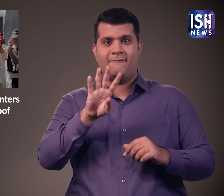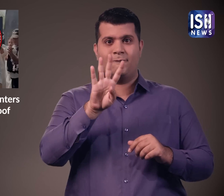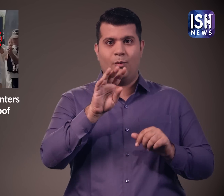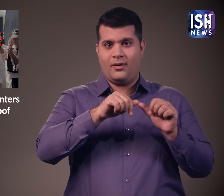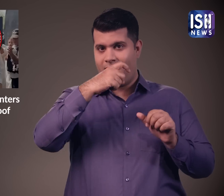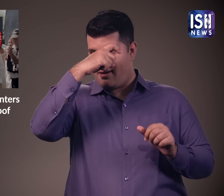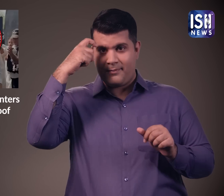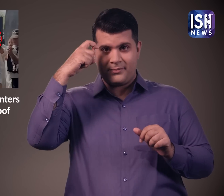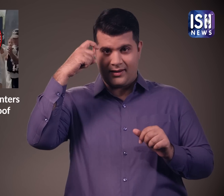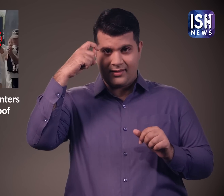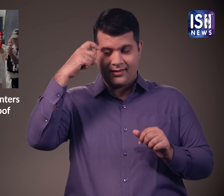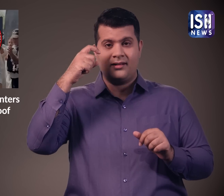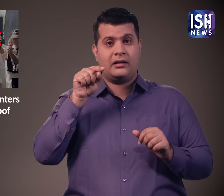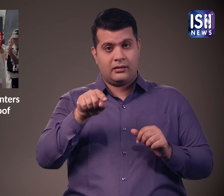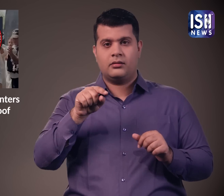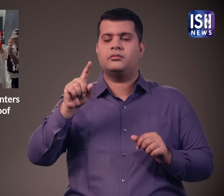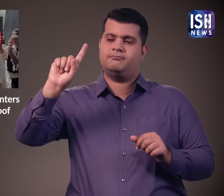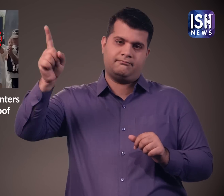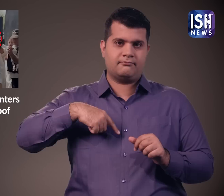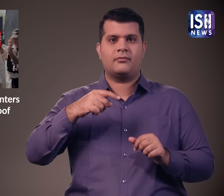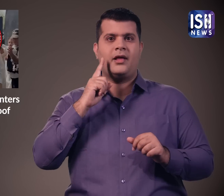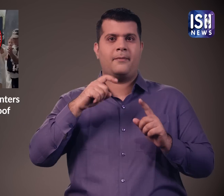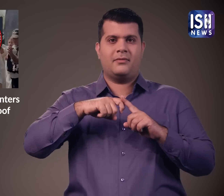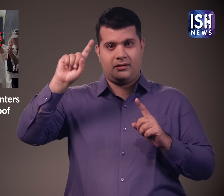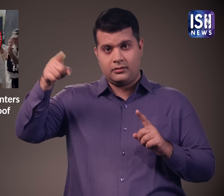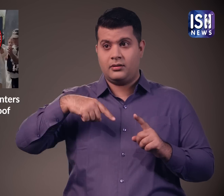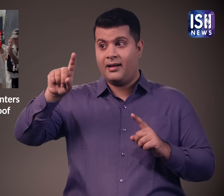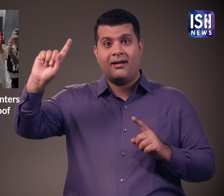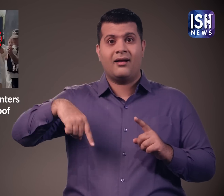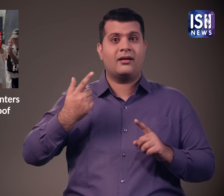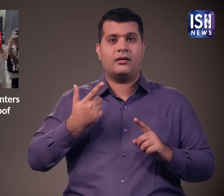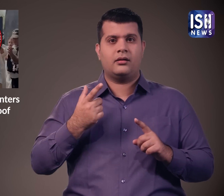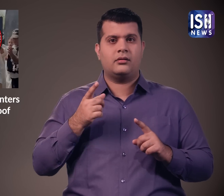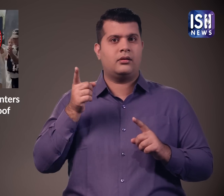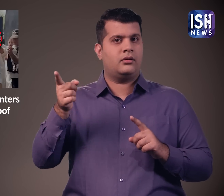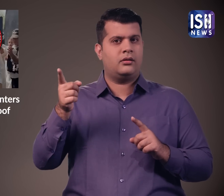चार अप्रेल को भारी सुरक्षा के बीज खान सुनवाई के लिए पहुँचे